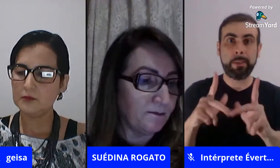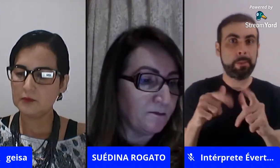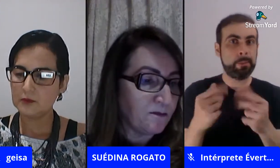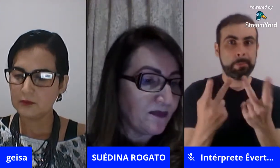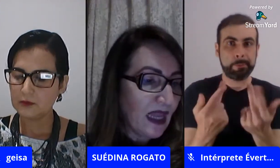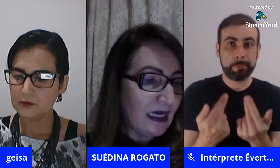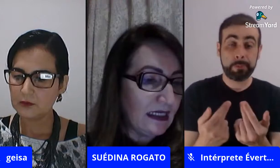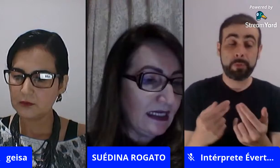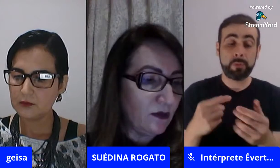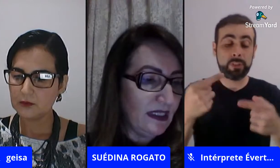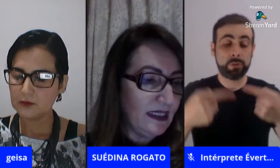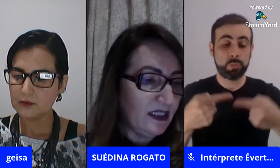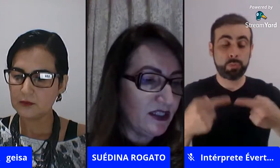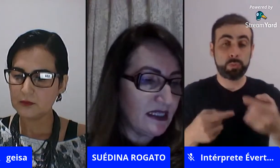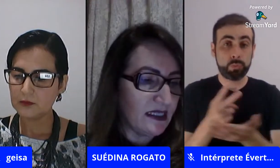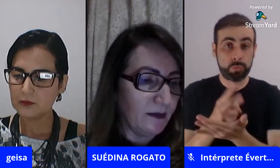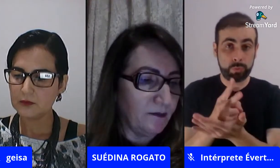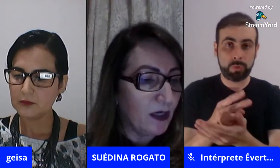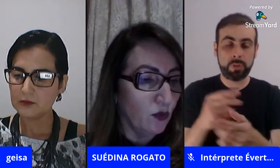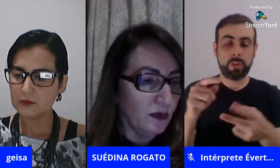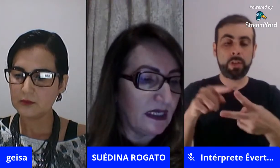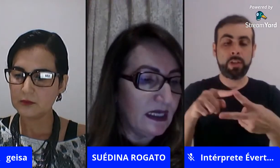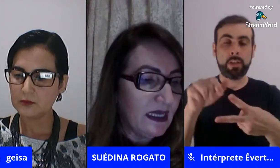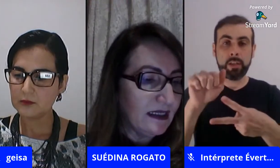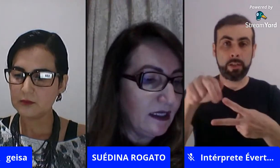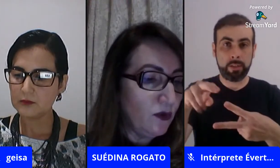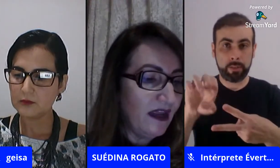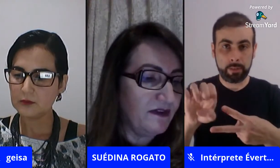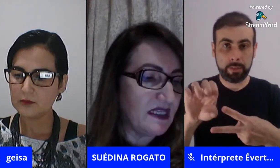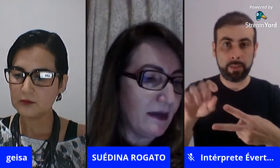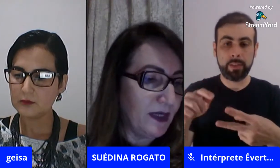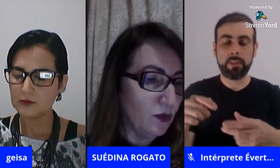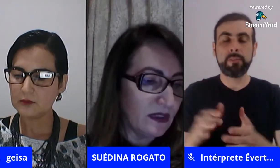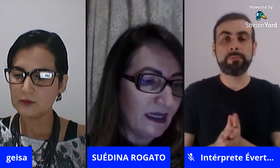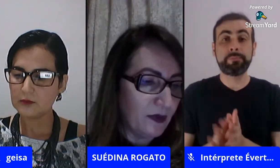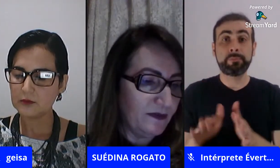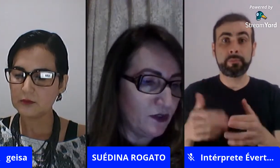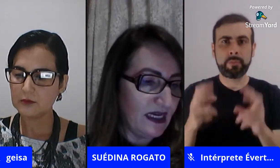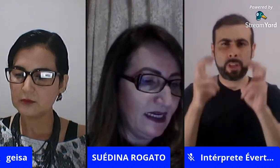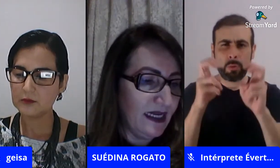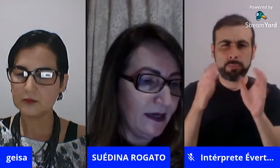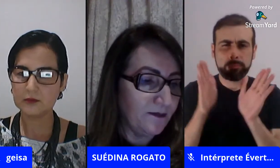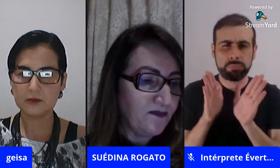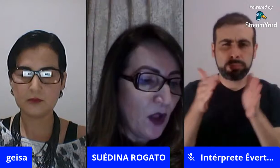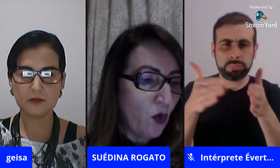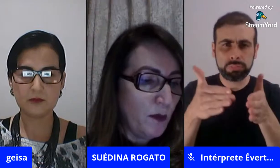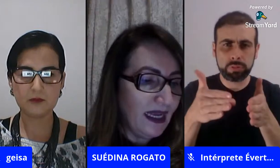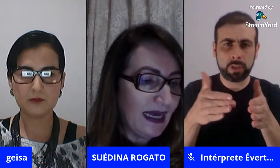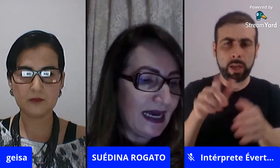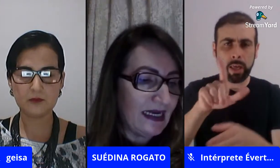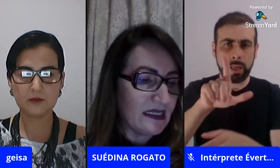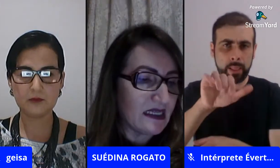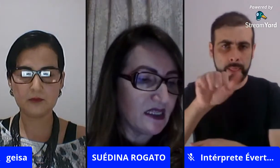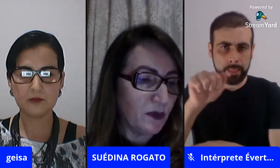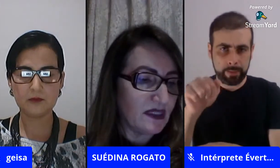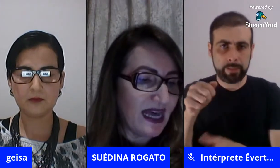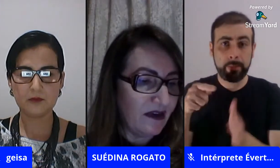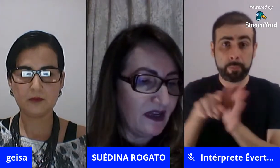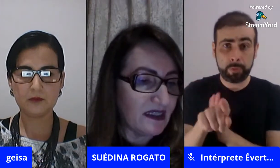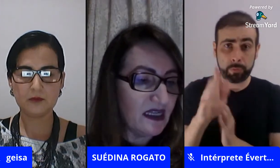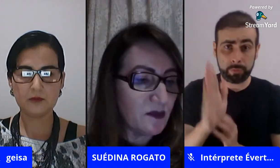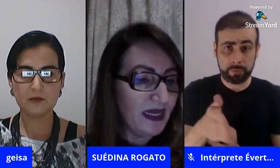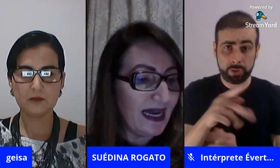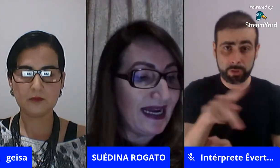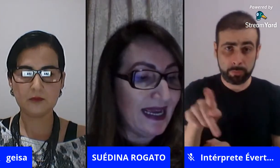estamos discutindo aqui a Anne Caroline diz assim pergunta dando ênfase na pergunta da professora Lia como encarar esses